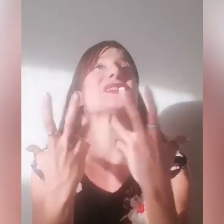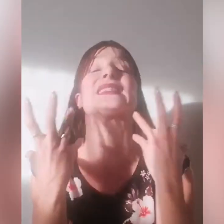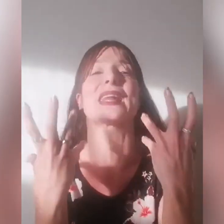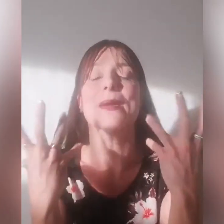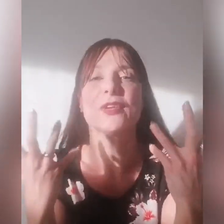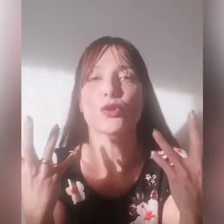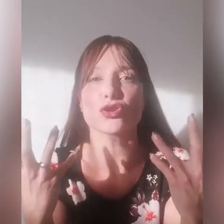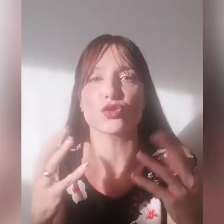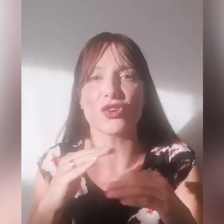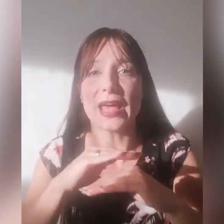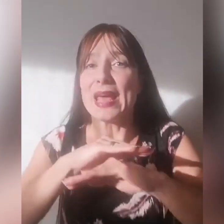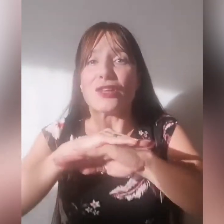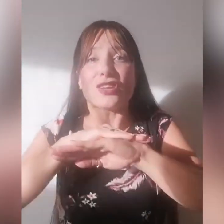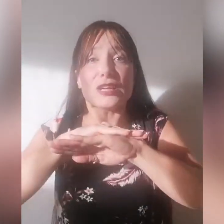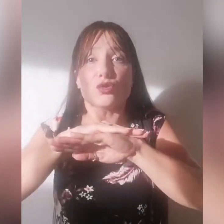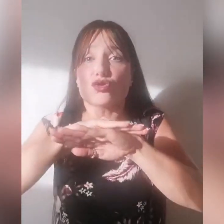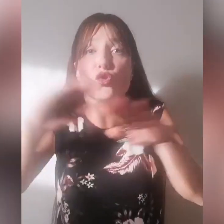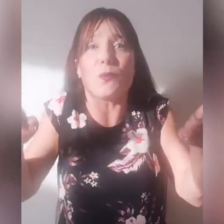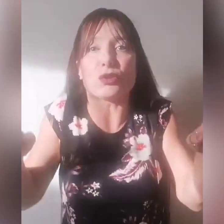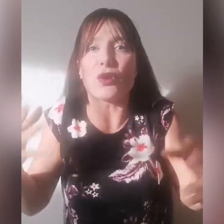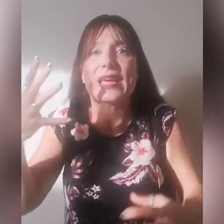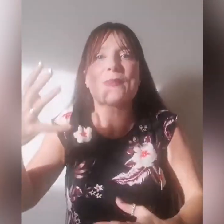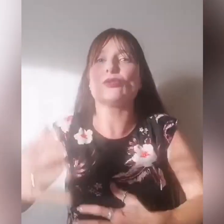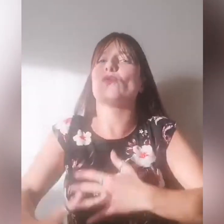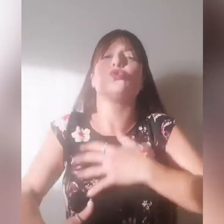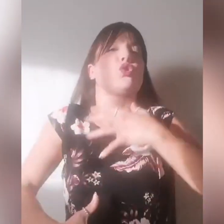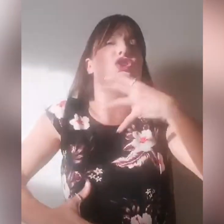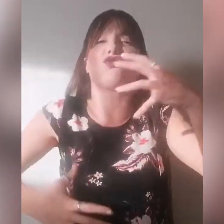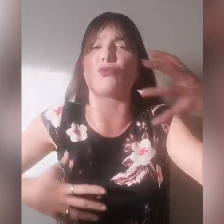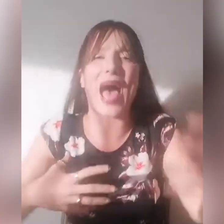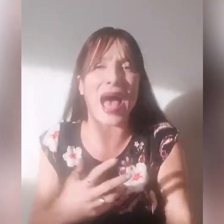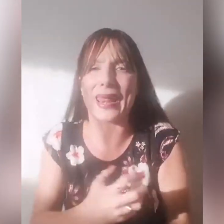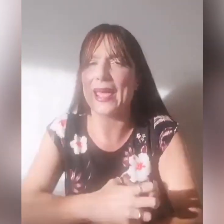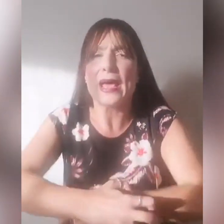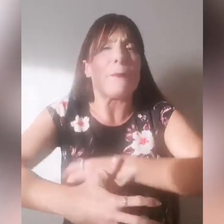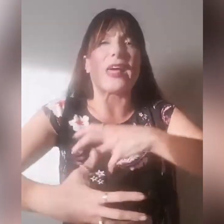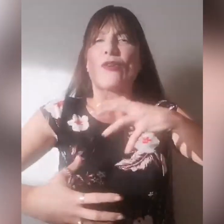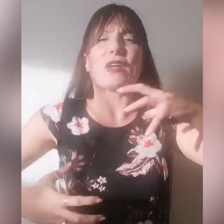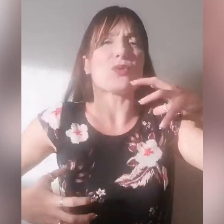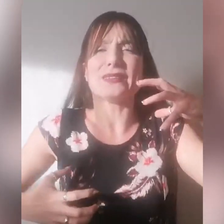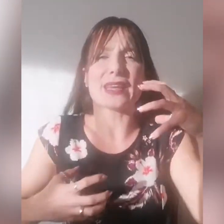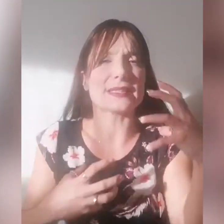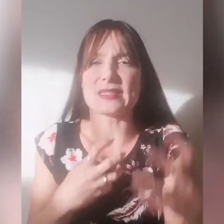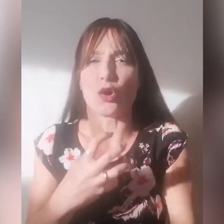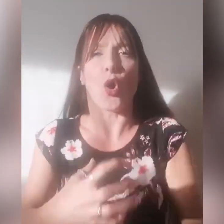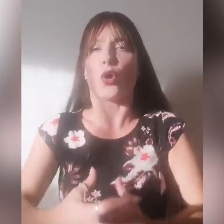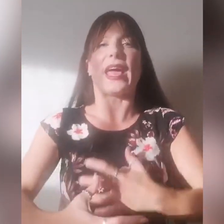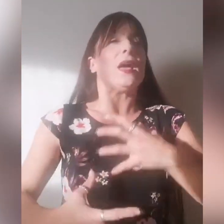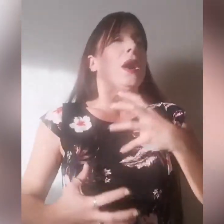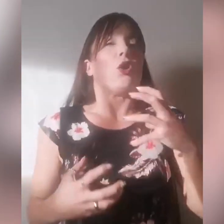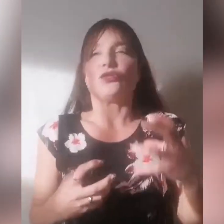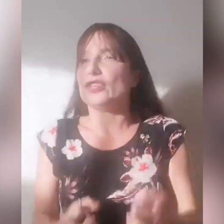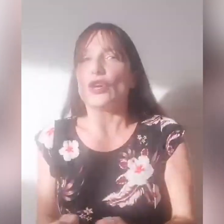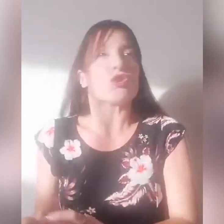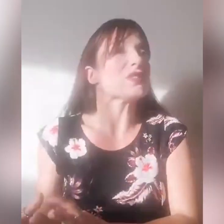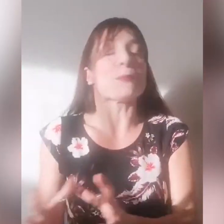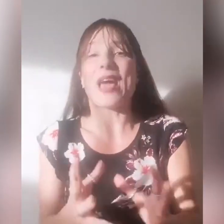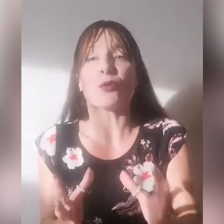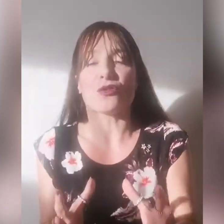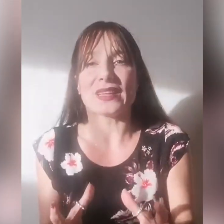fantastico, strepitoso, cioè ci ha dato subito, non è che abbiamo dovuto digiunare per avere una direzione, oddio non sappiamo dove